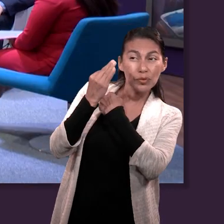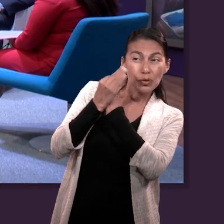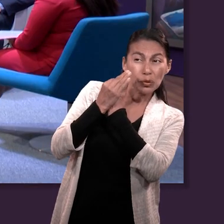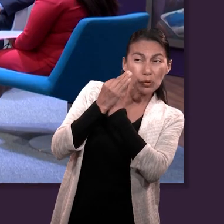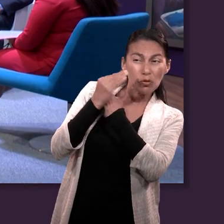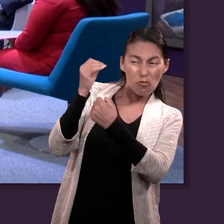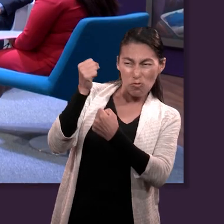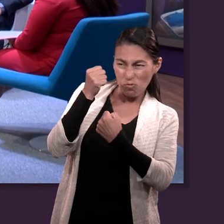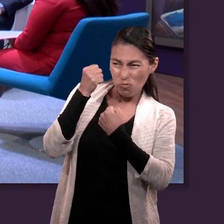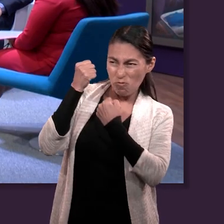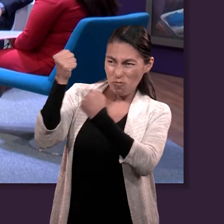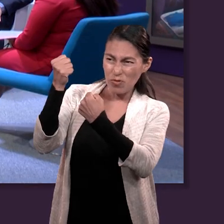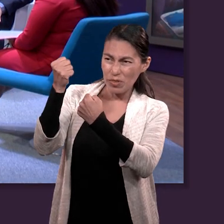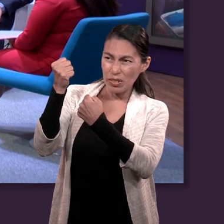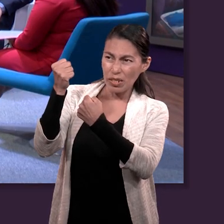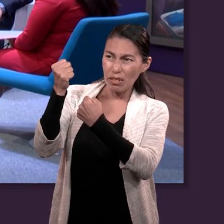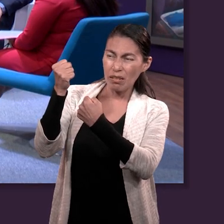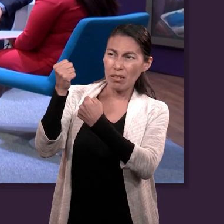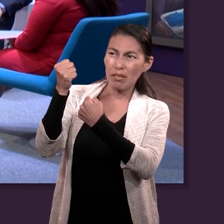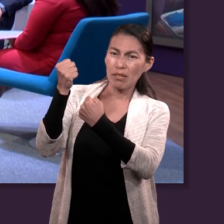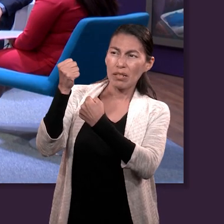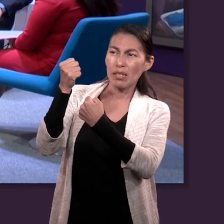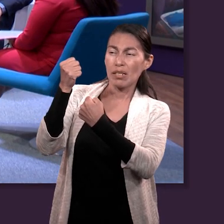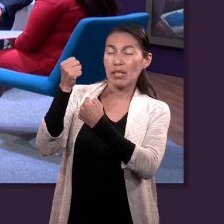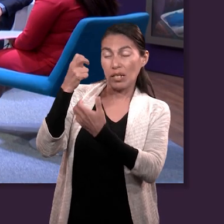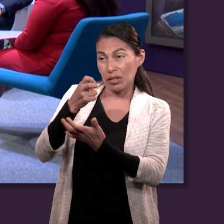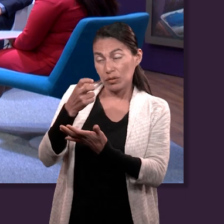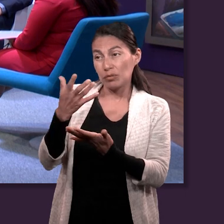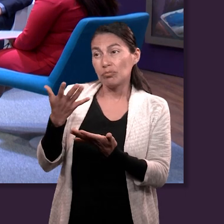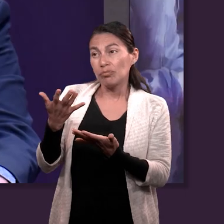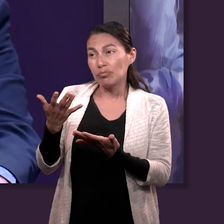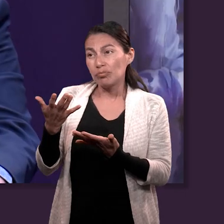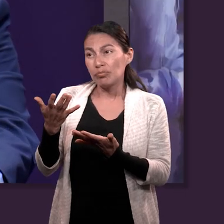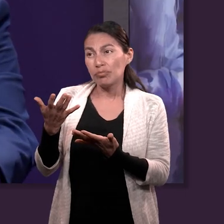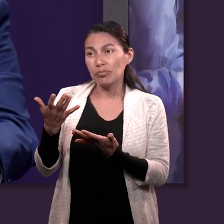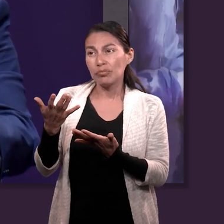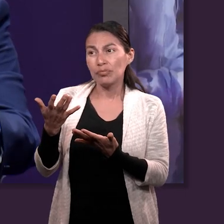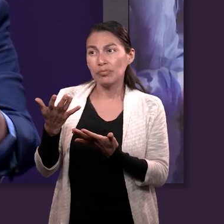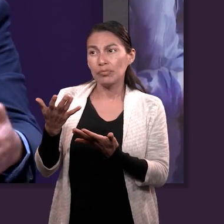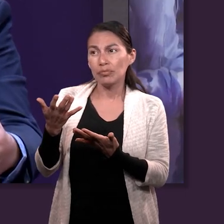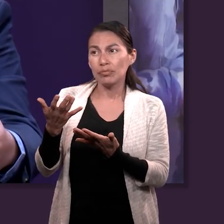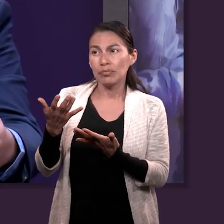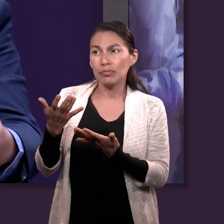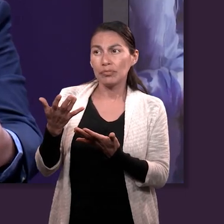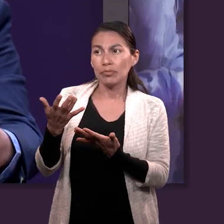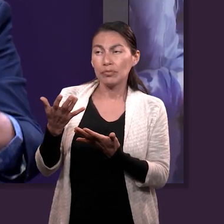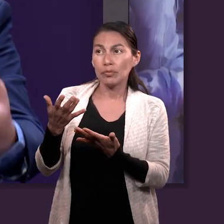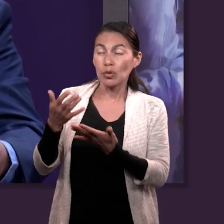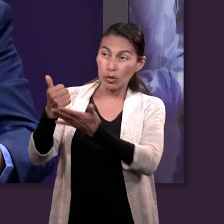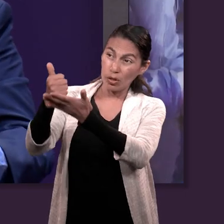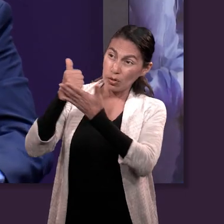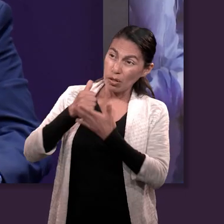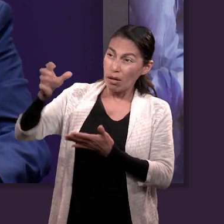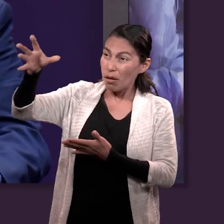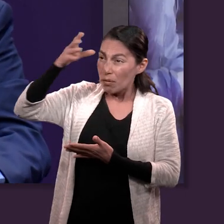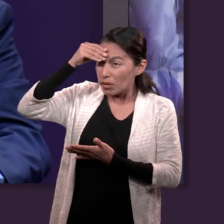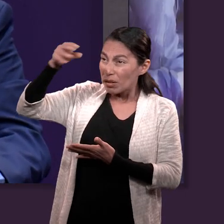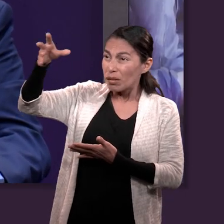nuestra ancla, como nuestra roca. Nos puede permitir adquirir cualidades de Él. Porque